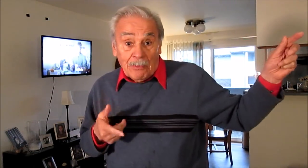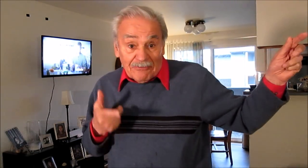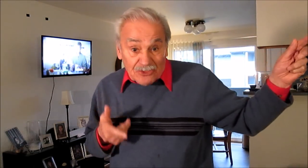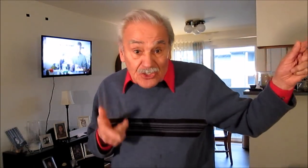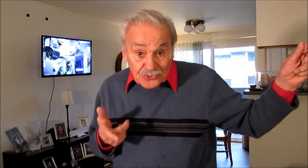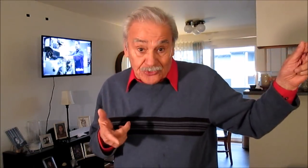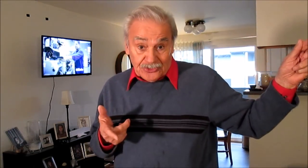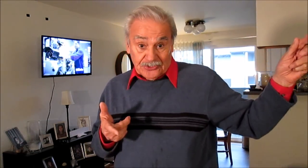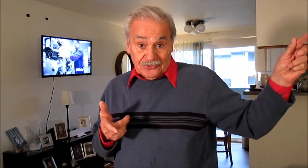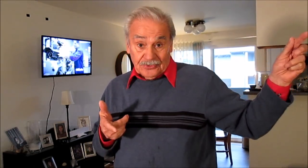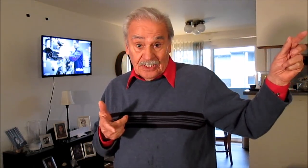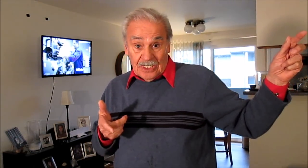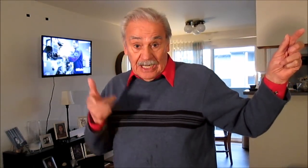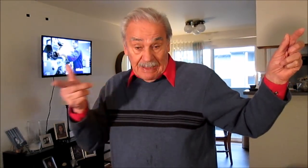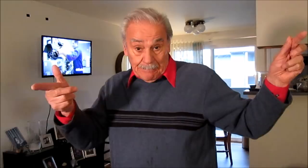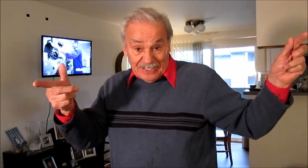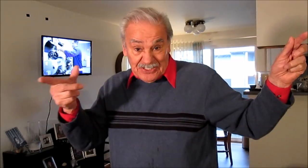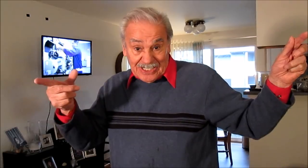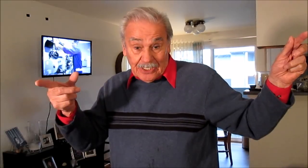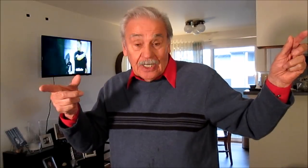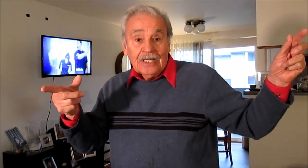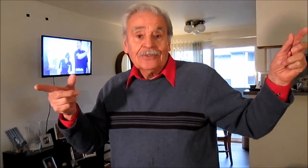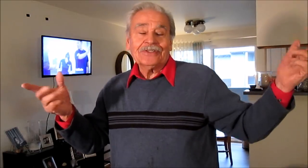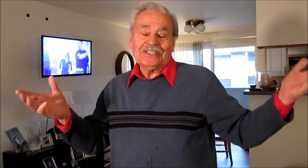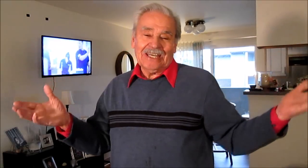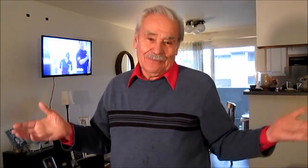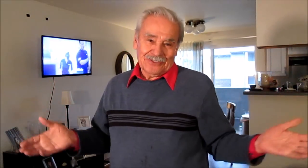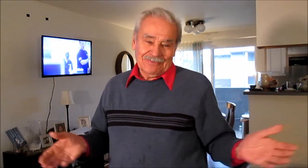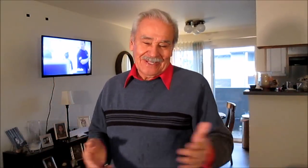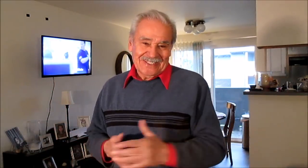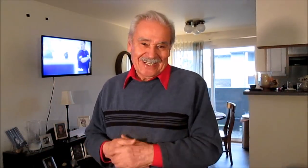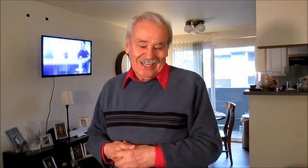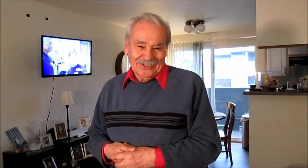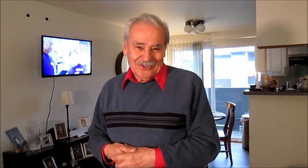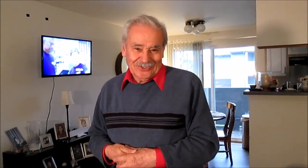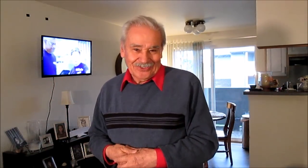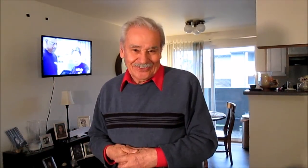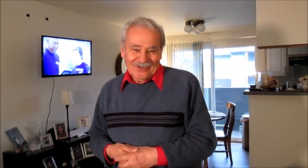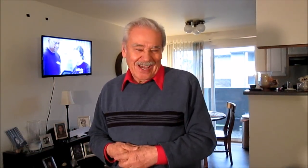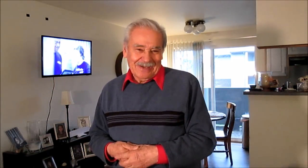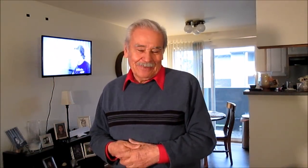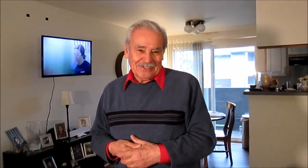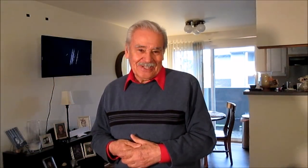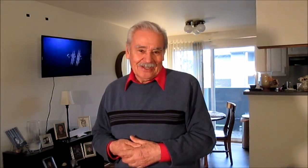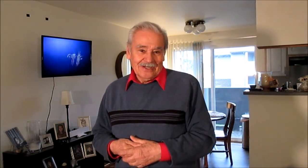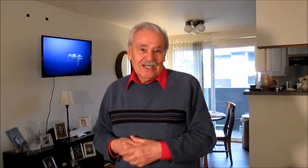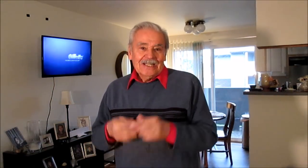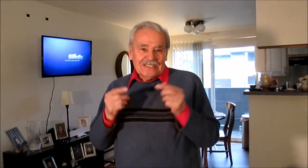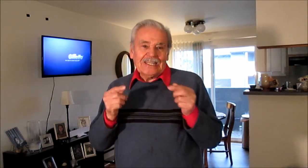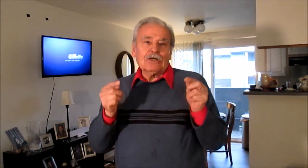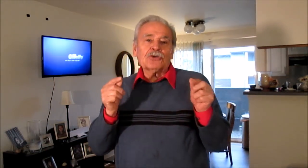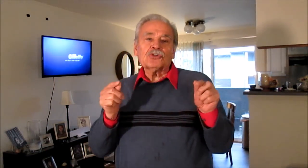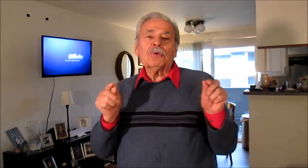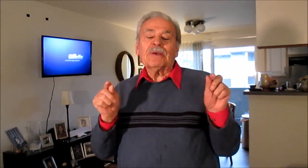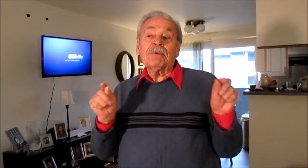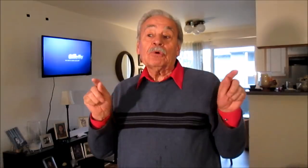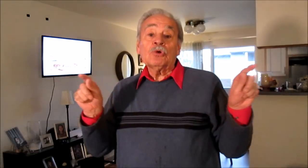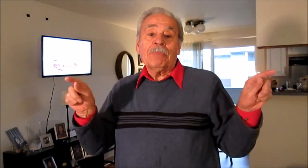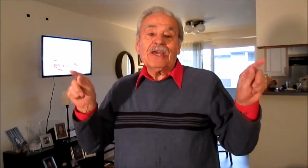mafiosos esos, el empresariado. No tenemos empresariado nosotros, no hay empresarios. Te digo yo que vivo en un país